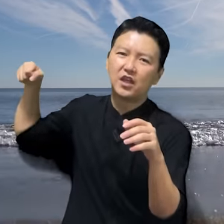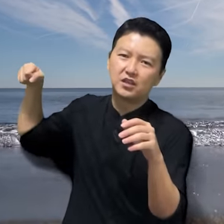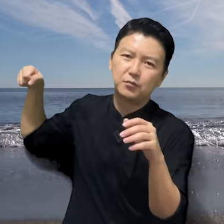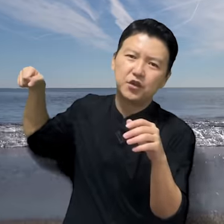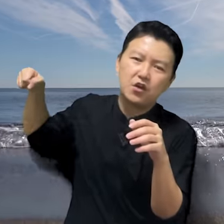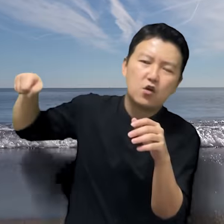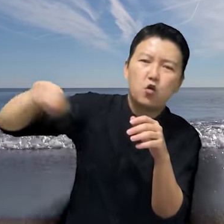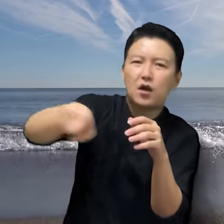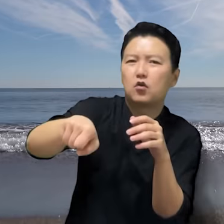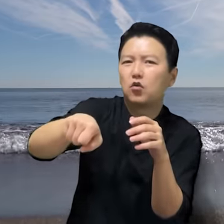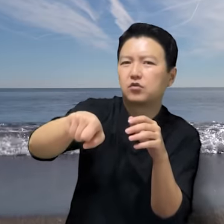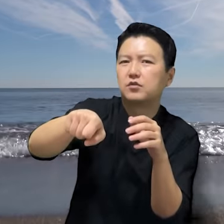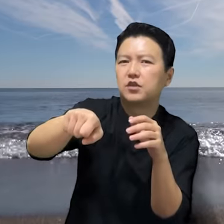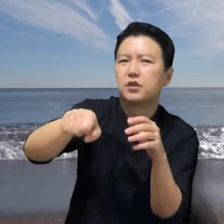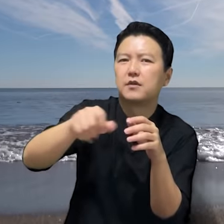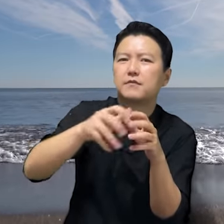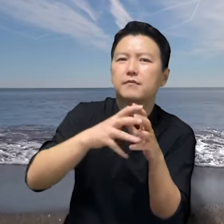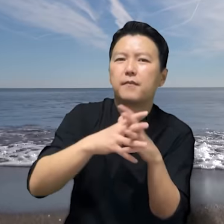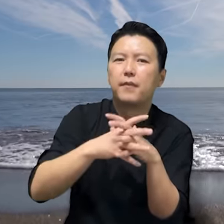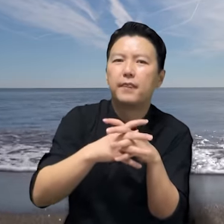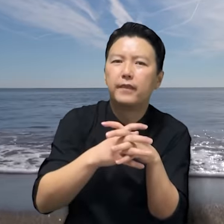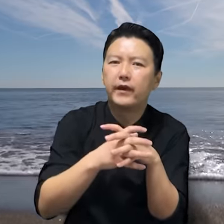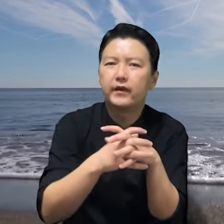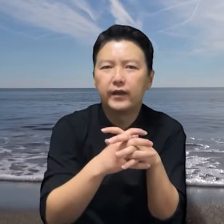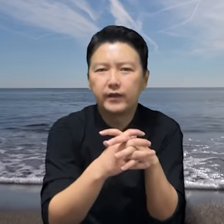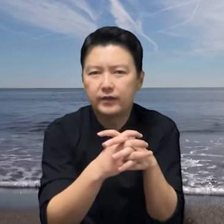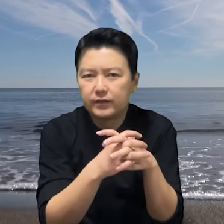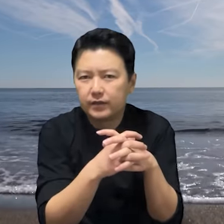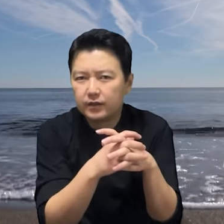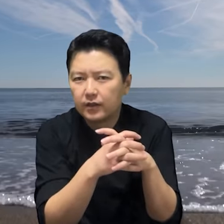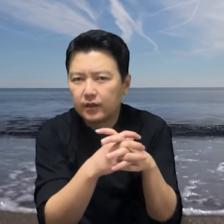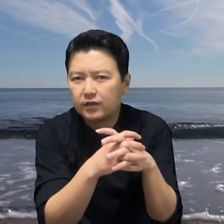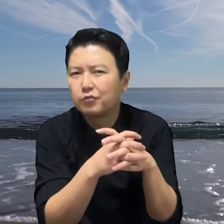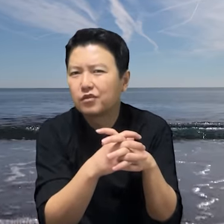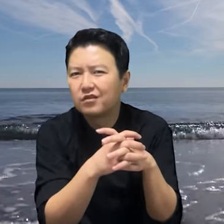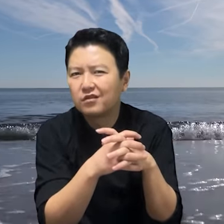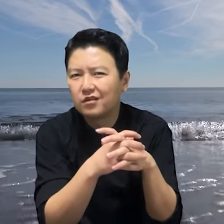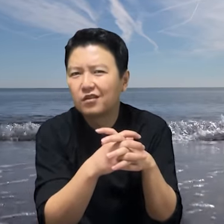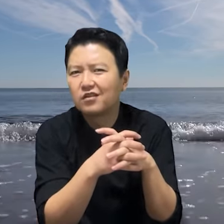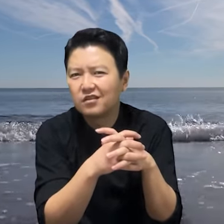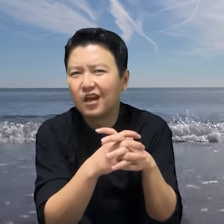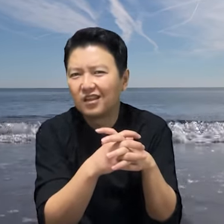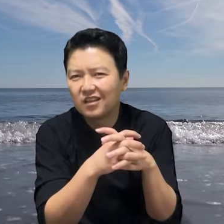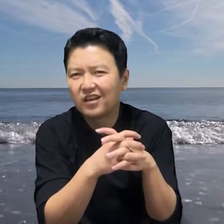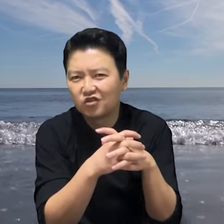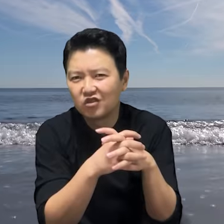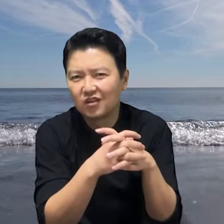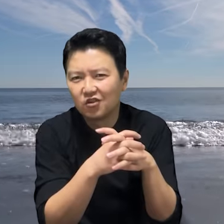가슴에 확 꽂습니다. 내가 얘기했지 이제부턴 그런거 걱정 안하게 해준다고